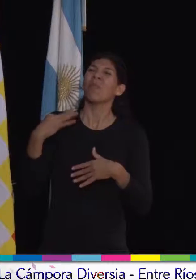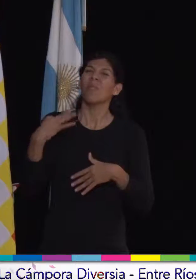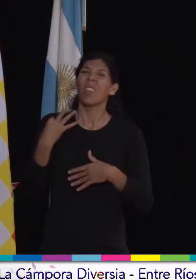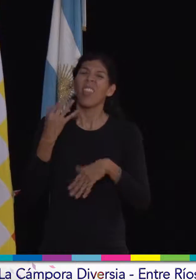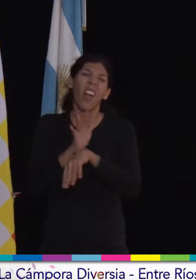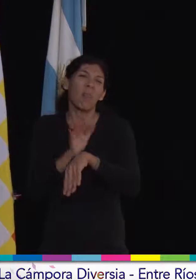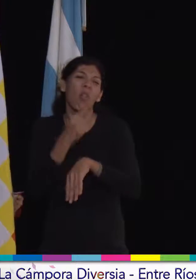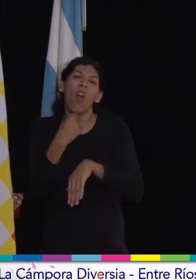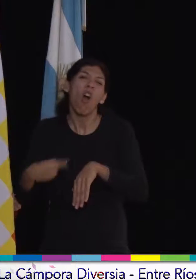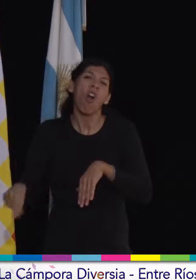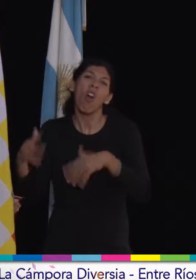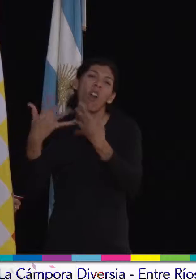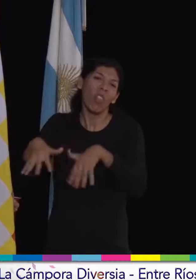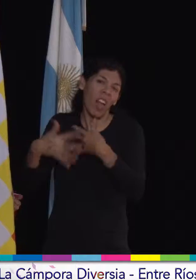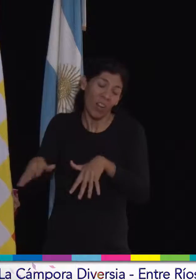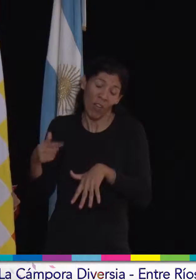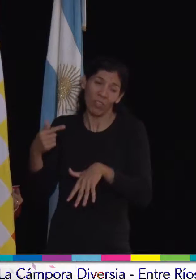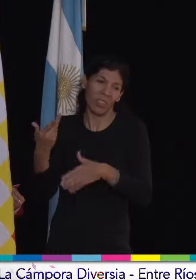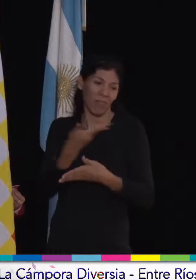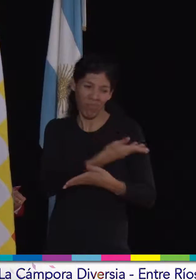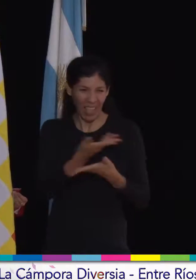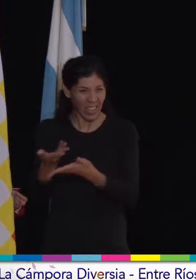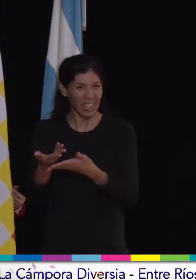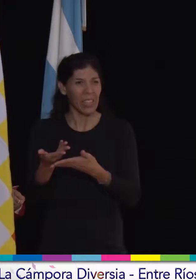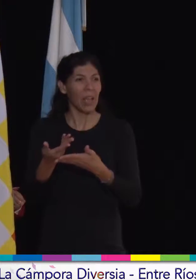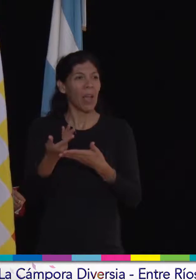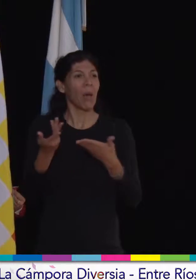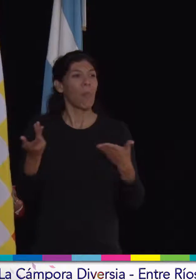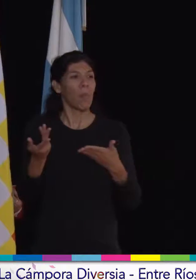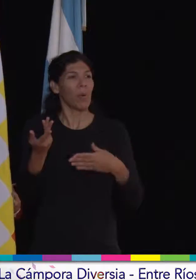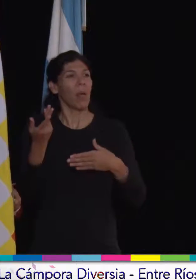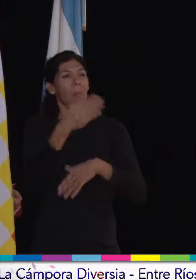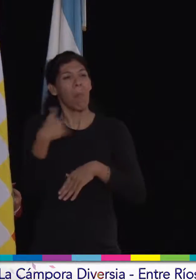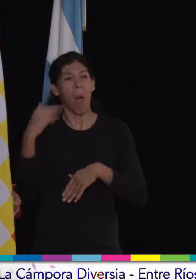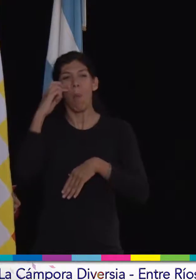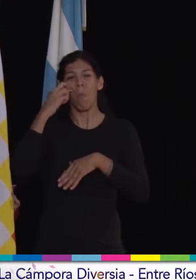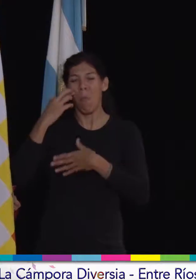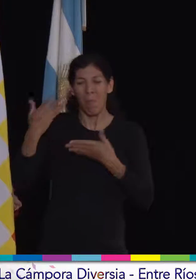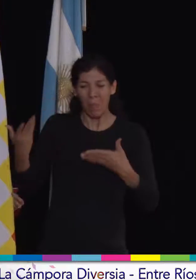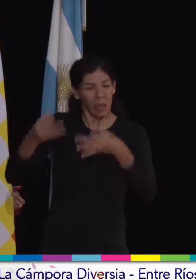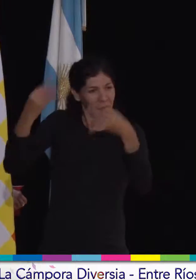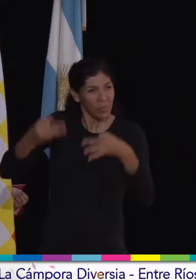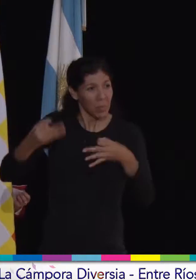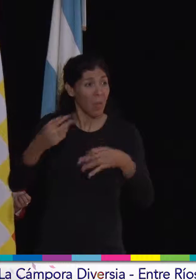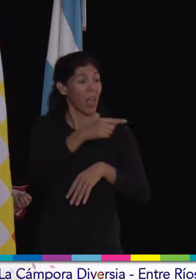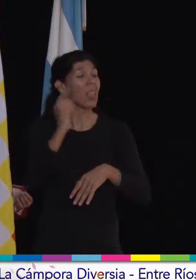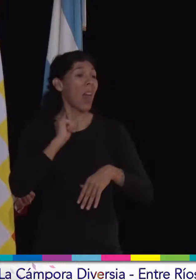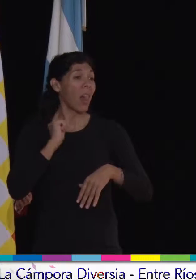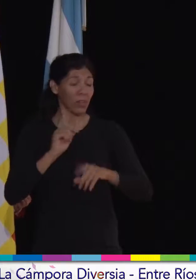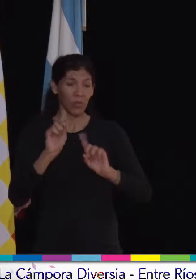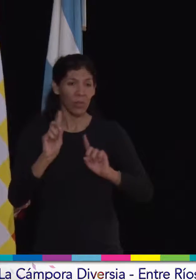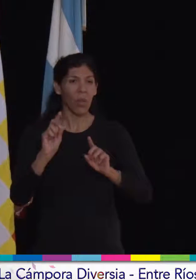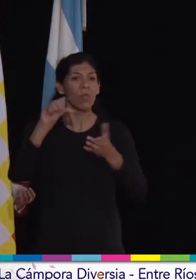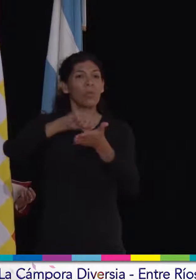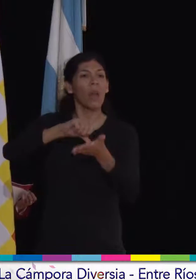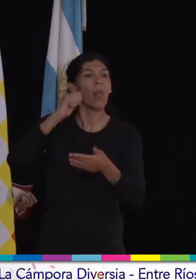que estuve yo porque, gracias a Dios, tuve la suerte de tener unos viejos bárbaros recopados que hoy los tengo lejos porque yo no soy de Paraná, soy de Gualeguay.